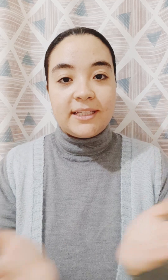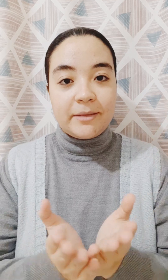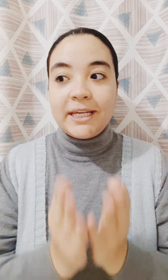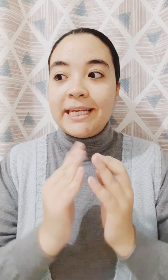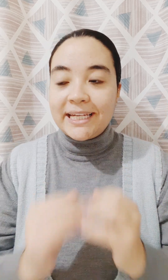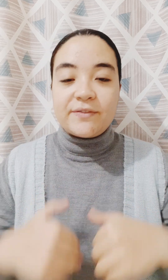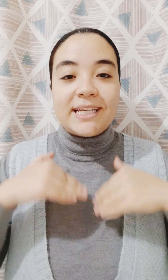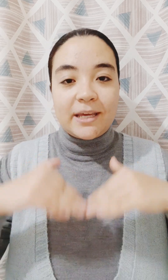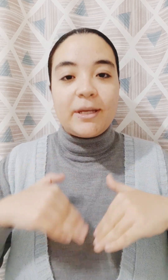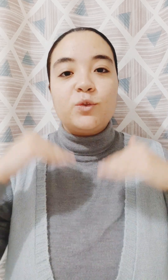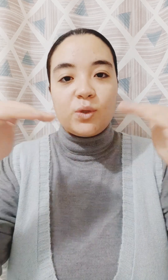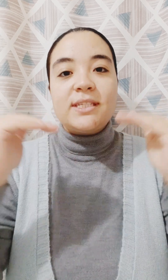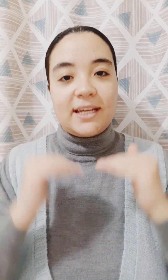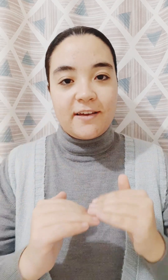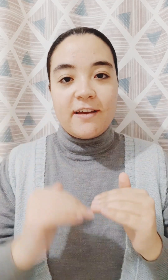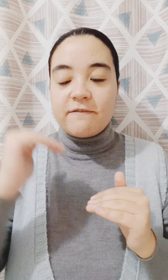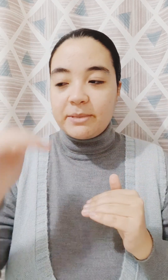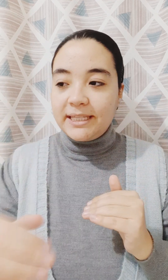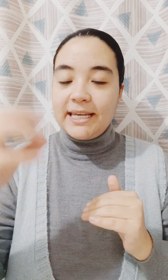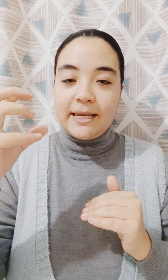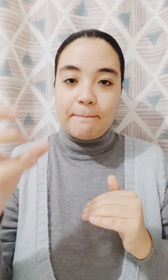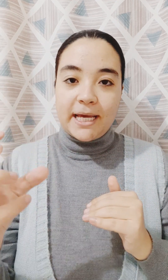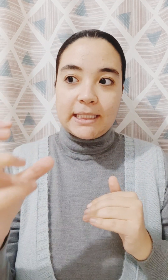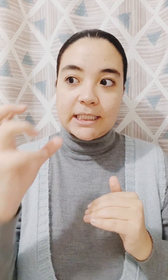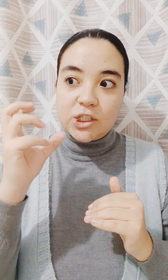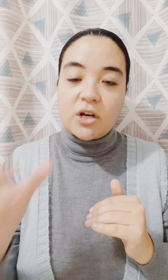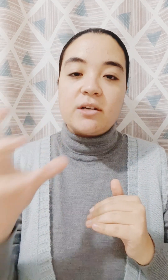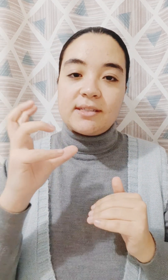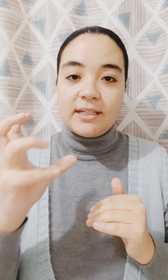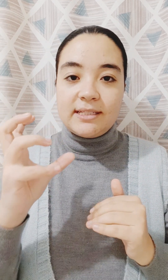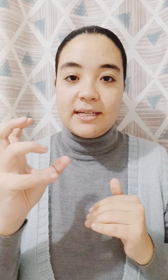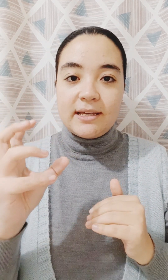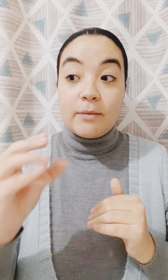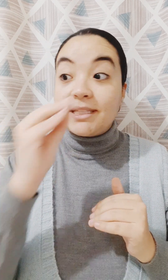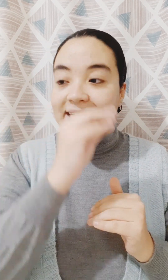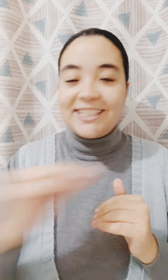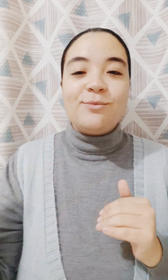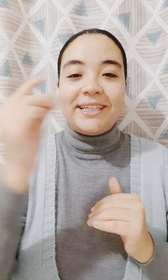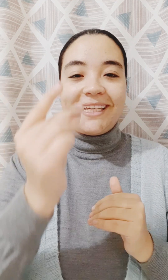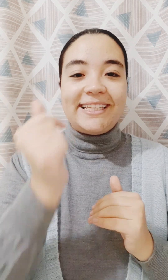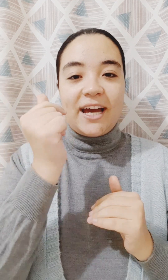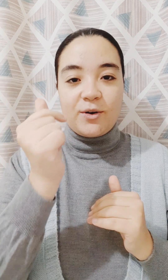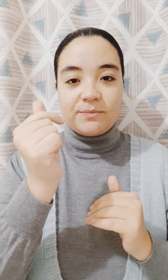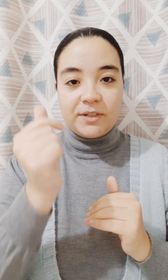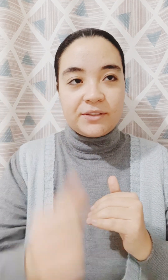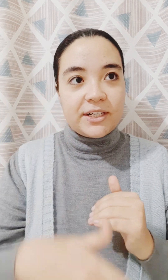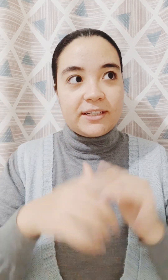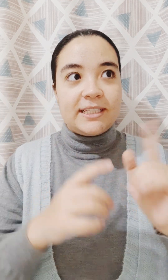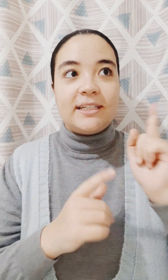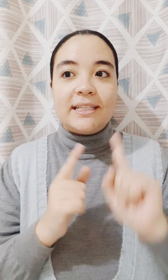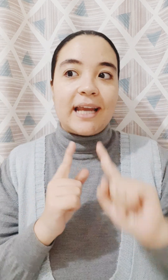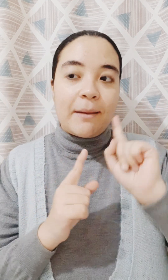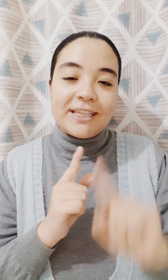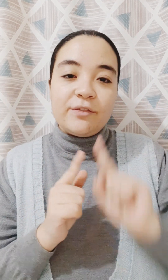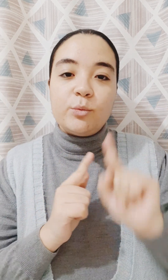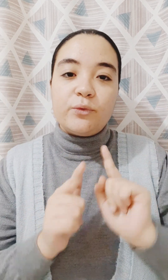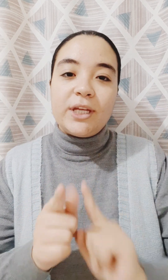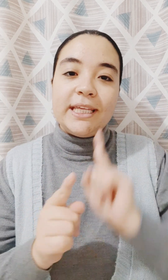الجميلة اللي كان في السنة نعملها طول السنة فبالتالي لما تتذكر السنة دي ما تعديش من تاريخي كده هوا افتكر ان ايه ده لا ده انا عملت في اليوم الفلاني